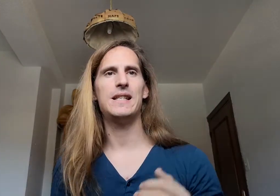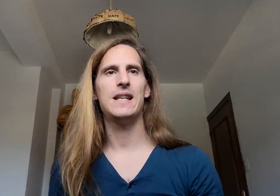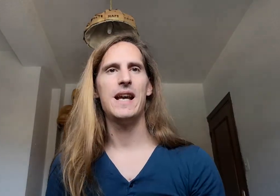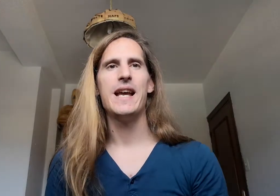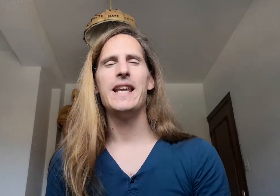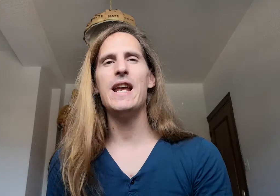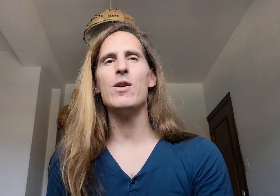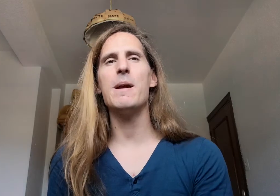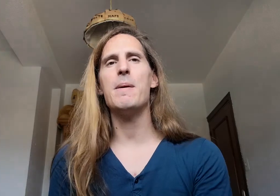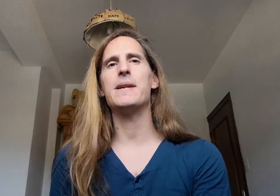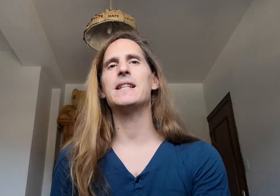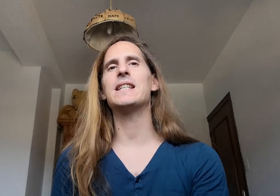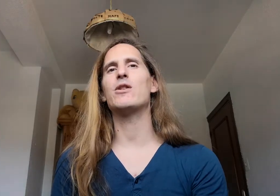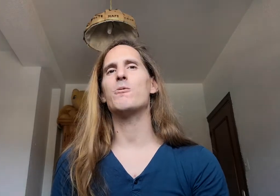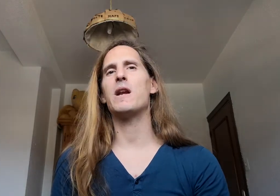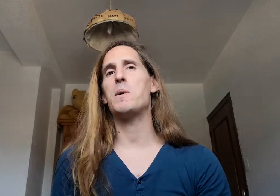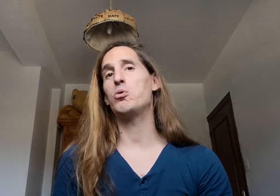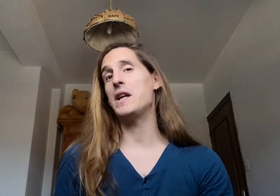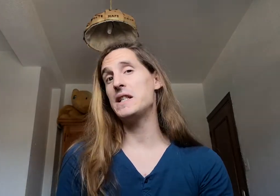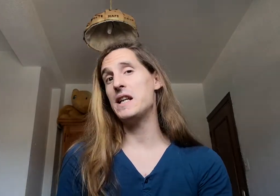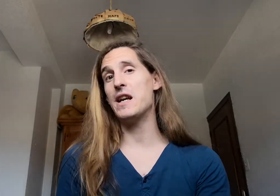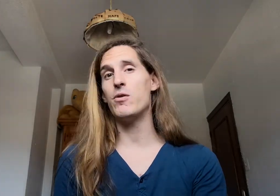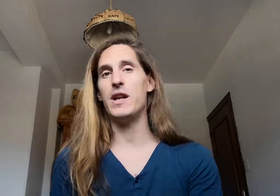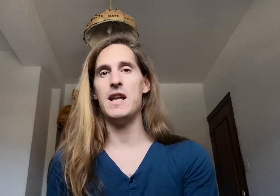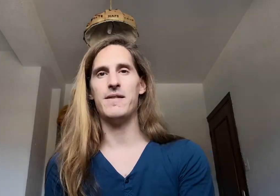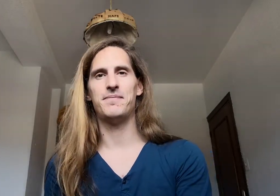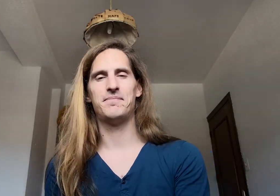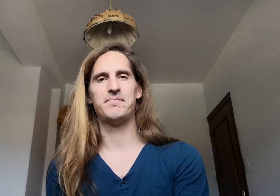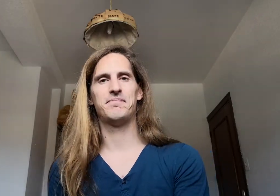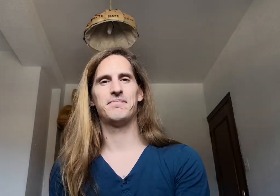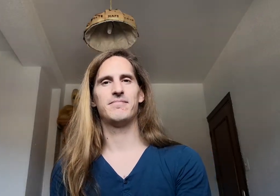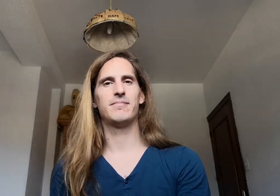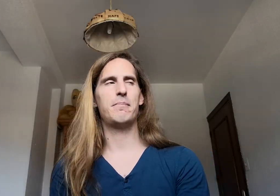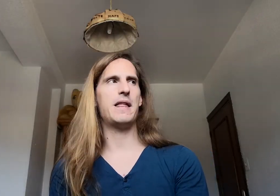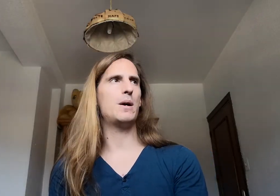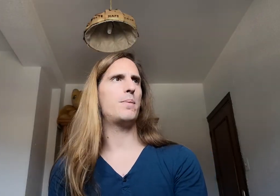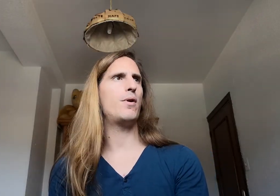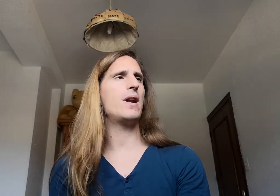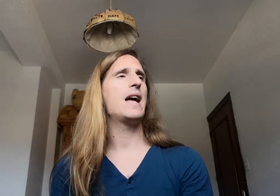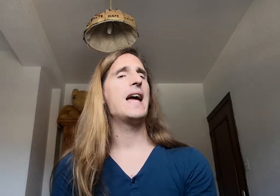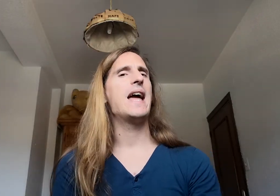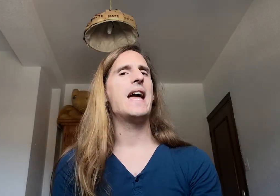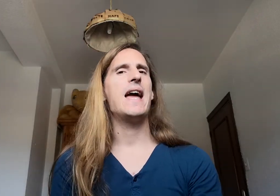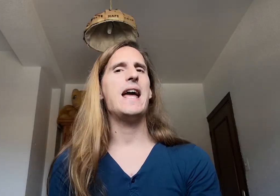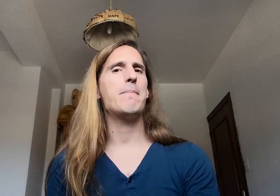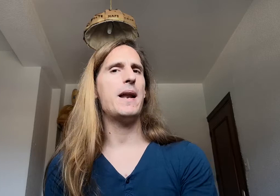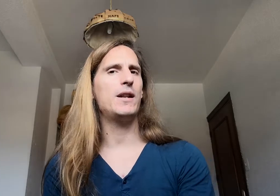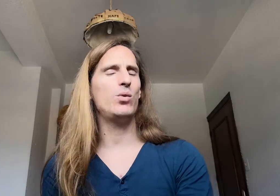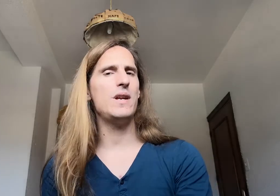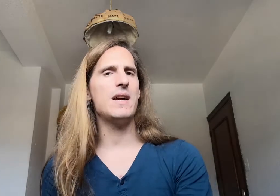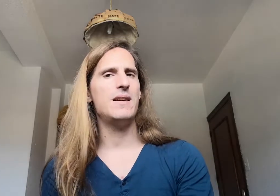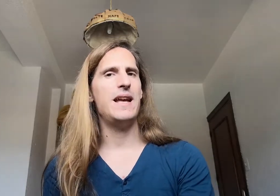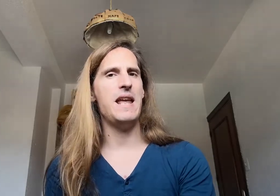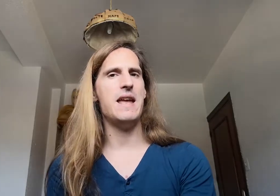quiero que me presentes a tu hermana me gustaría charlar con ella pasamos por hermana tuya ella